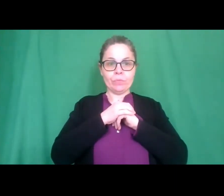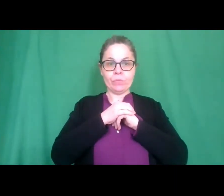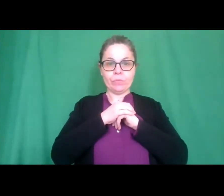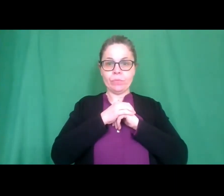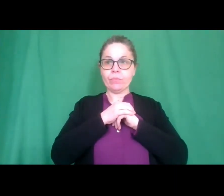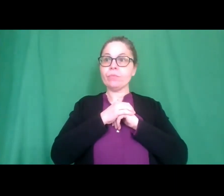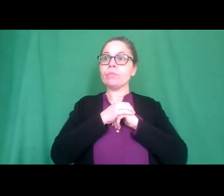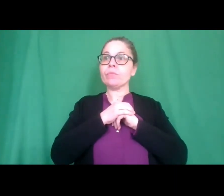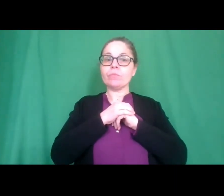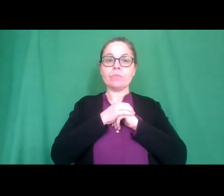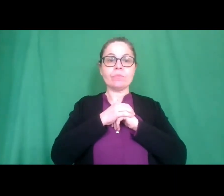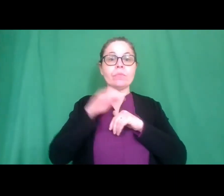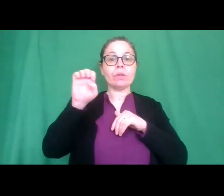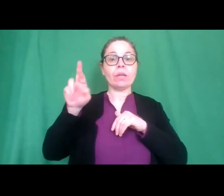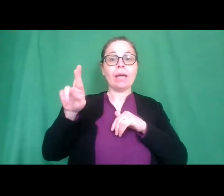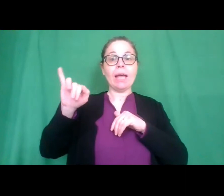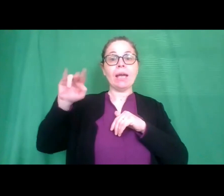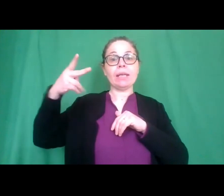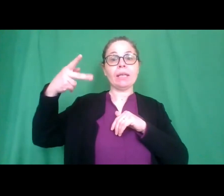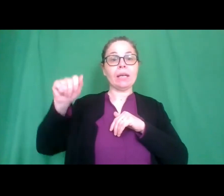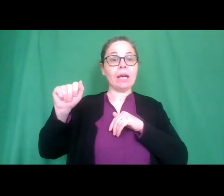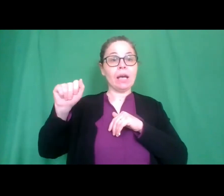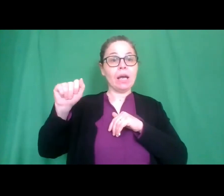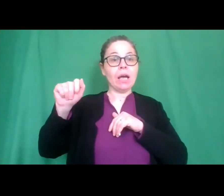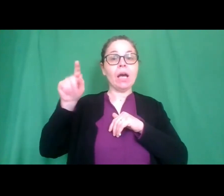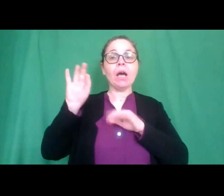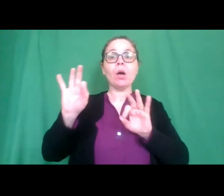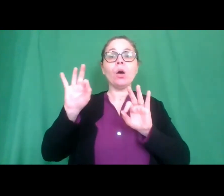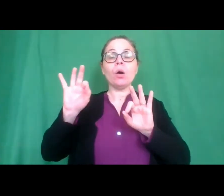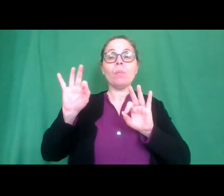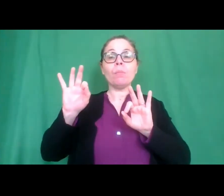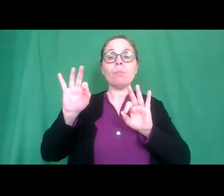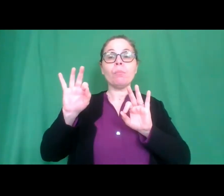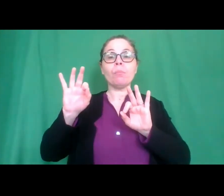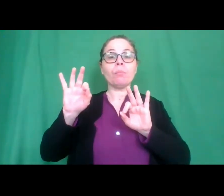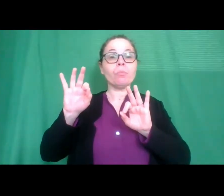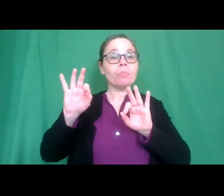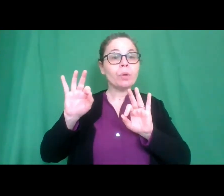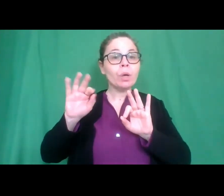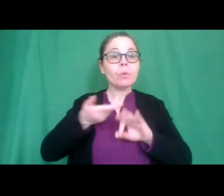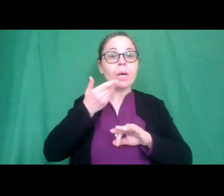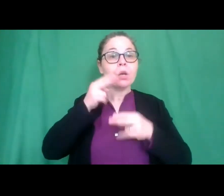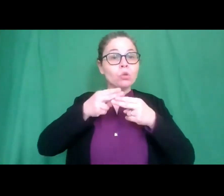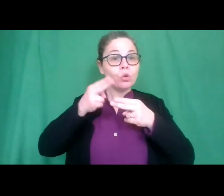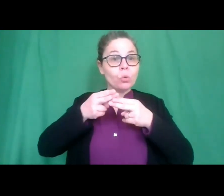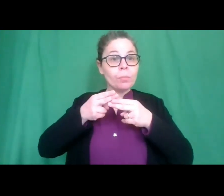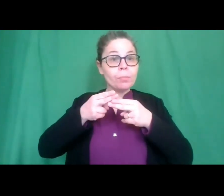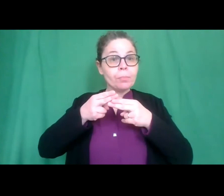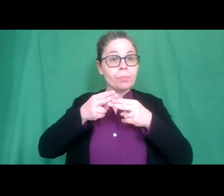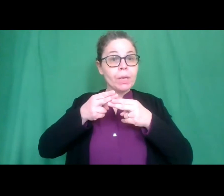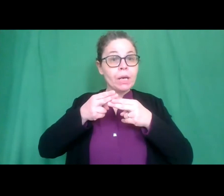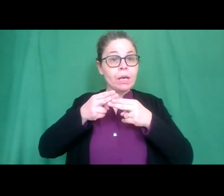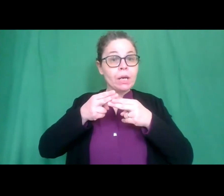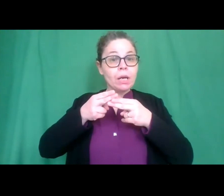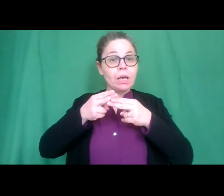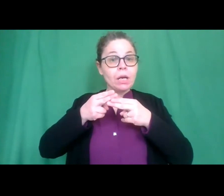Erika è dell'Isis Magarotto di Roma vedo i grembiolini azzurri no Erika